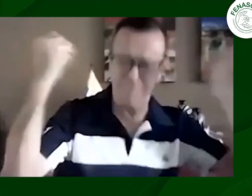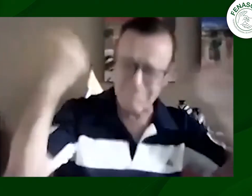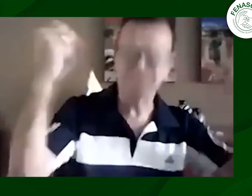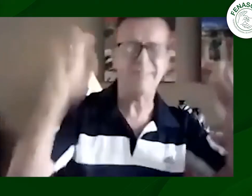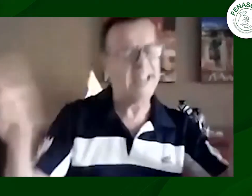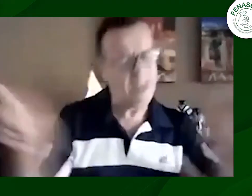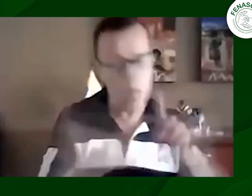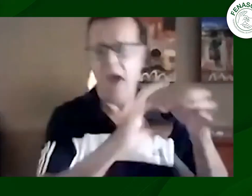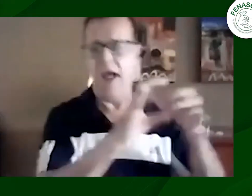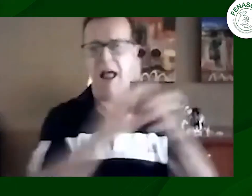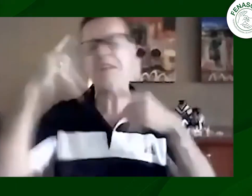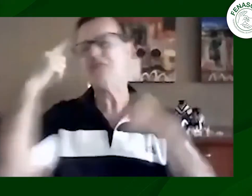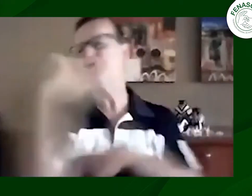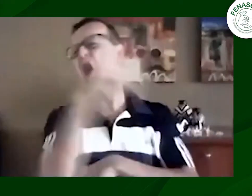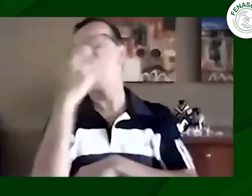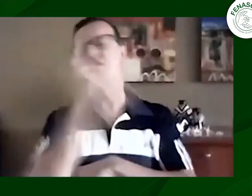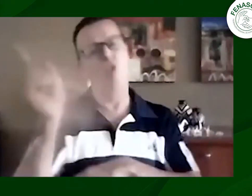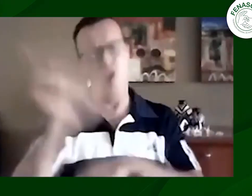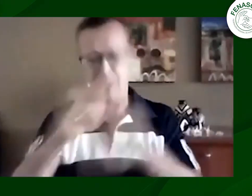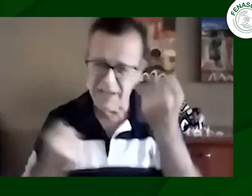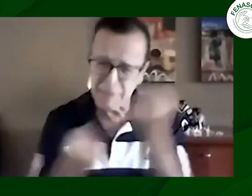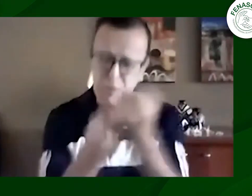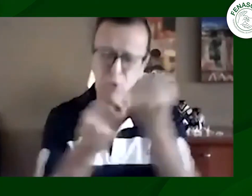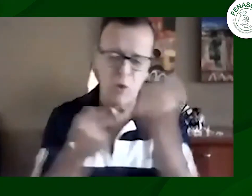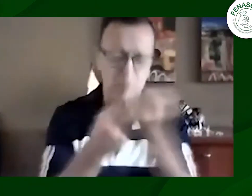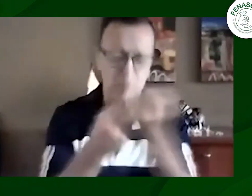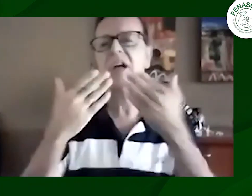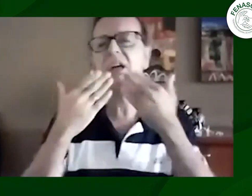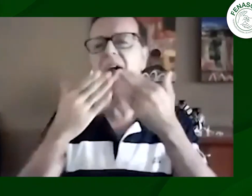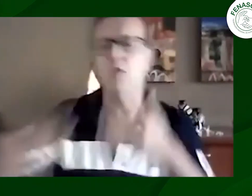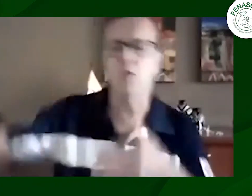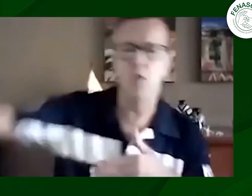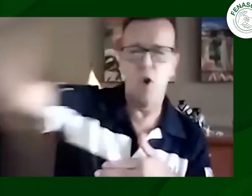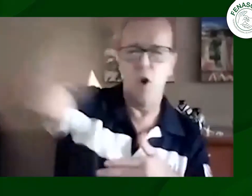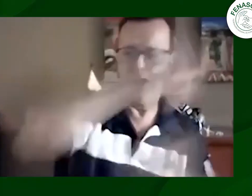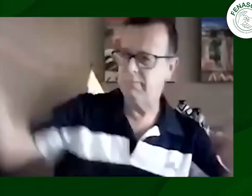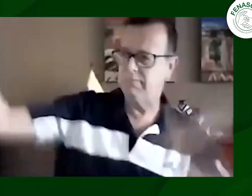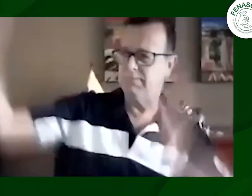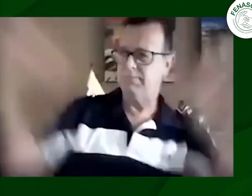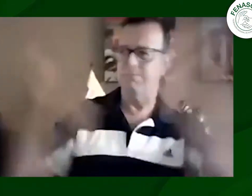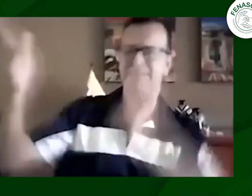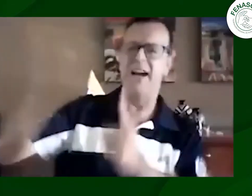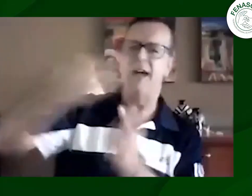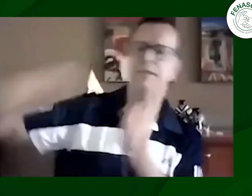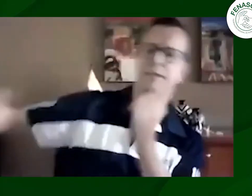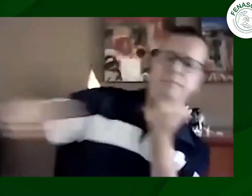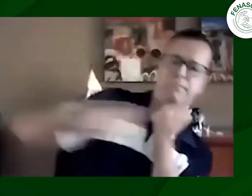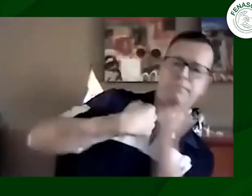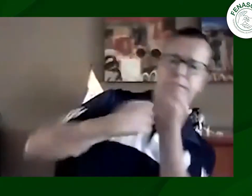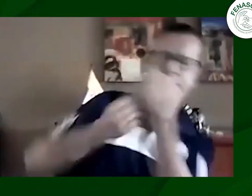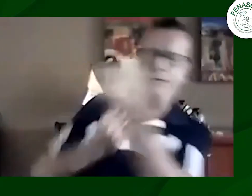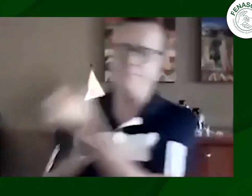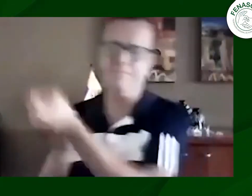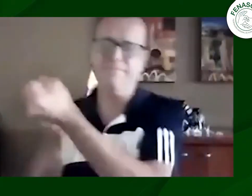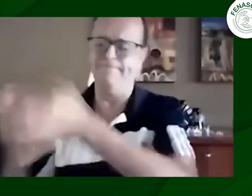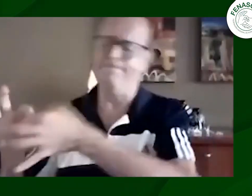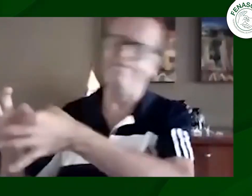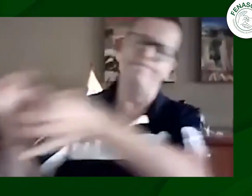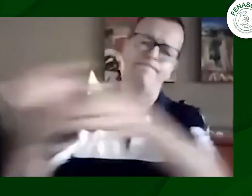epidemiológicos seguir en el tema de toda de todo la aprobación de la licencia de conducción para las personas